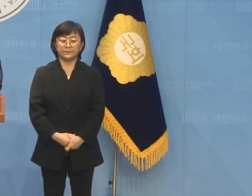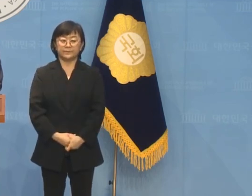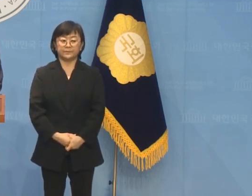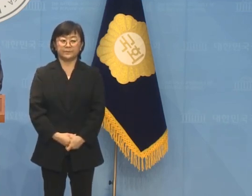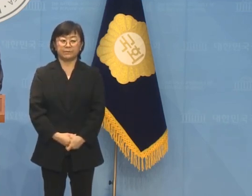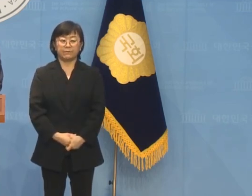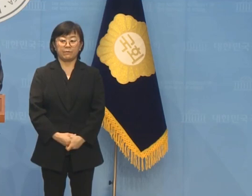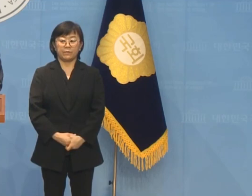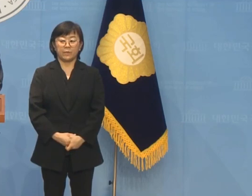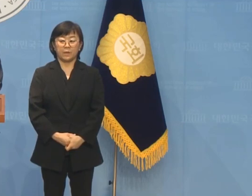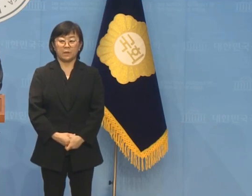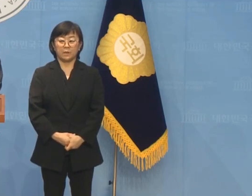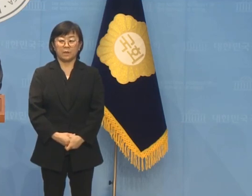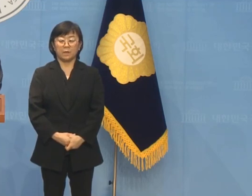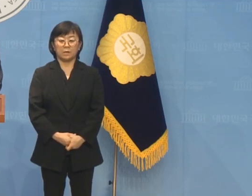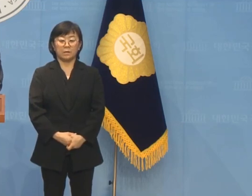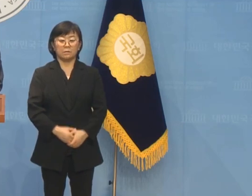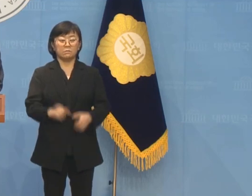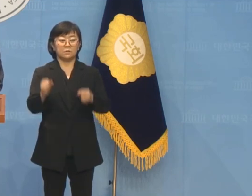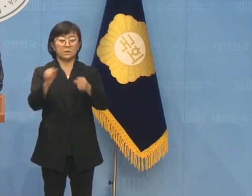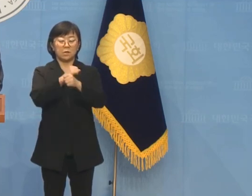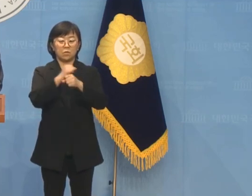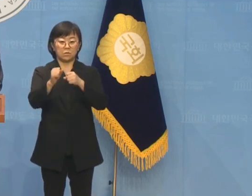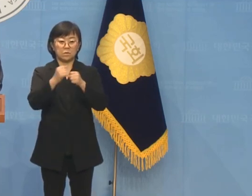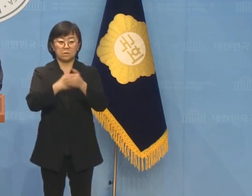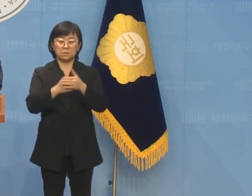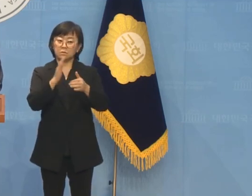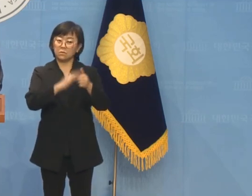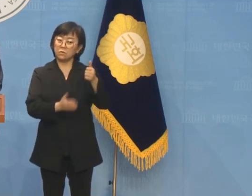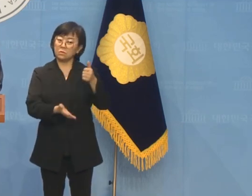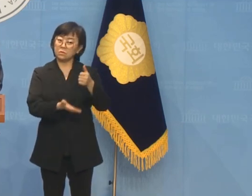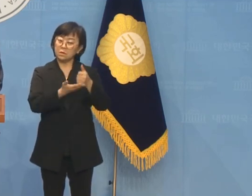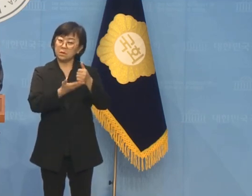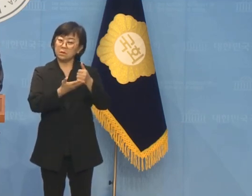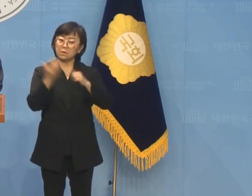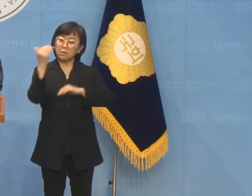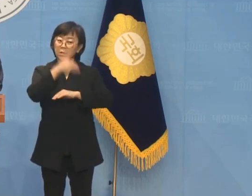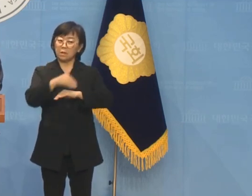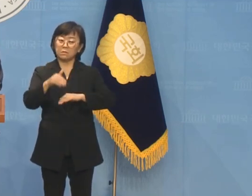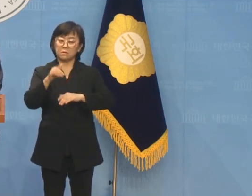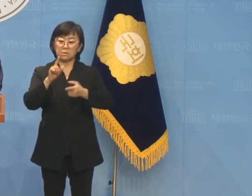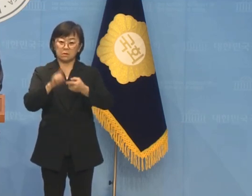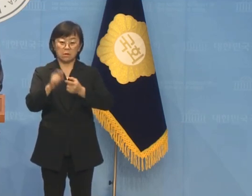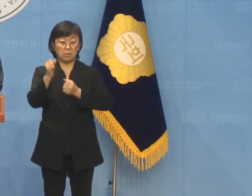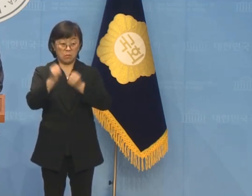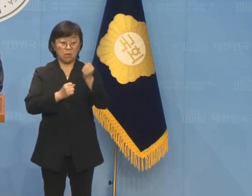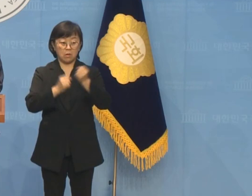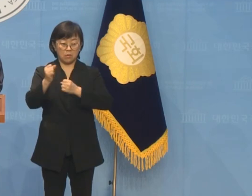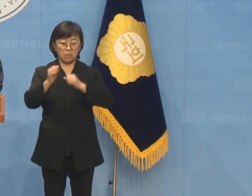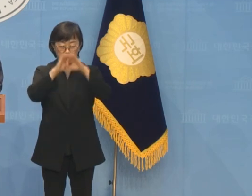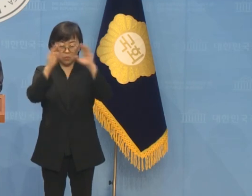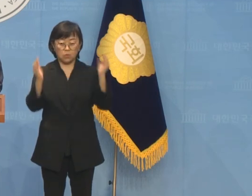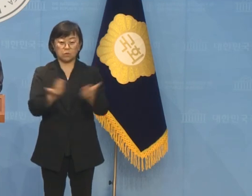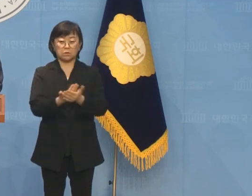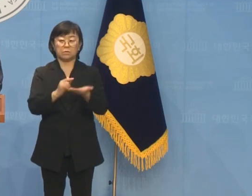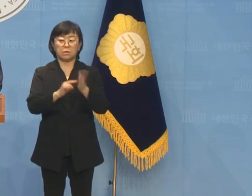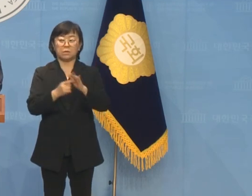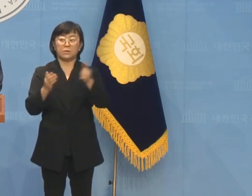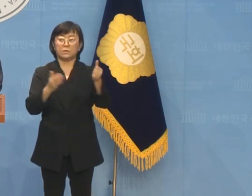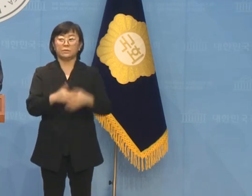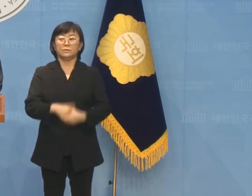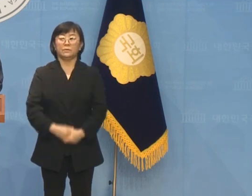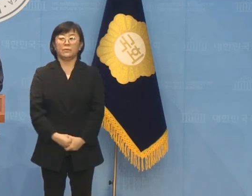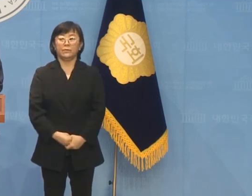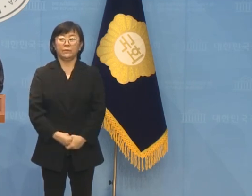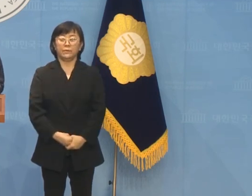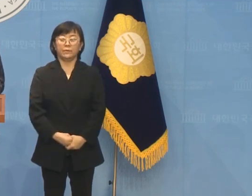항간에 떠들고 있는 짜고 치는 공천기획설에 대해 해명하고 그 전모를 밝혀주기 바랍니다.